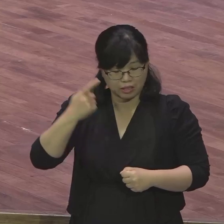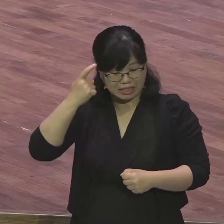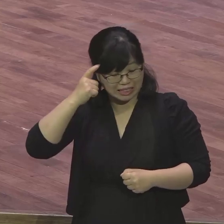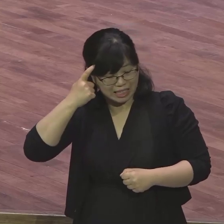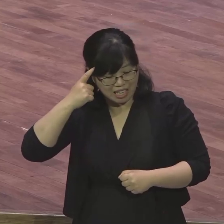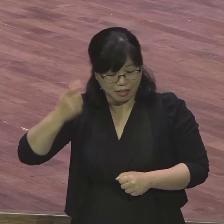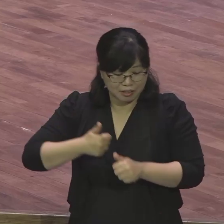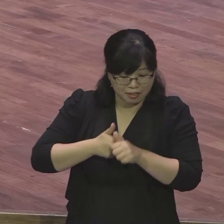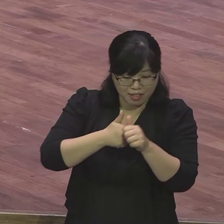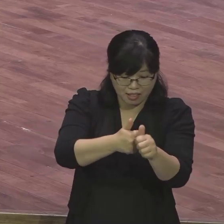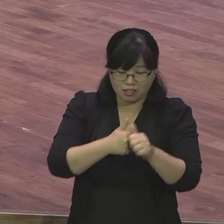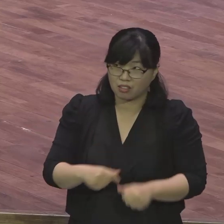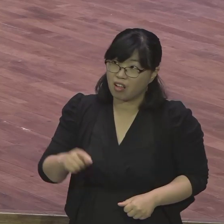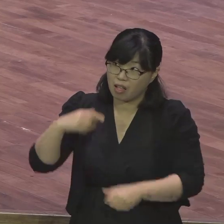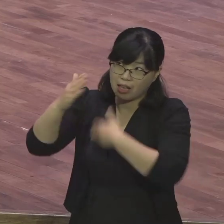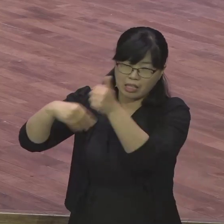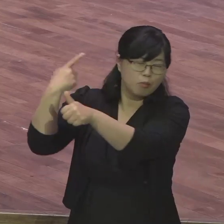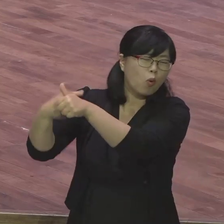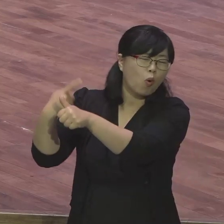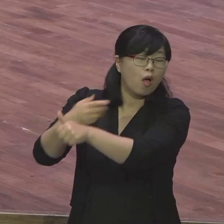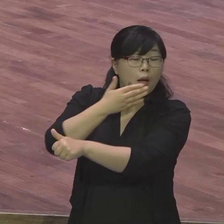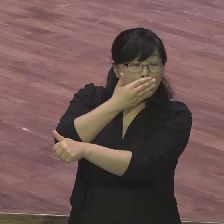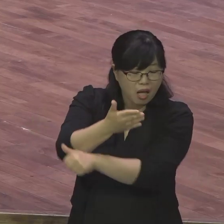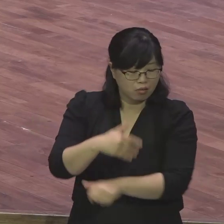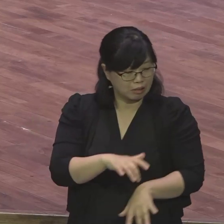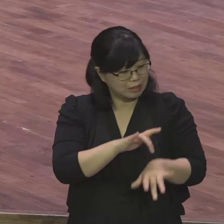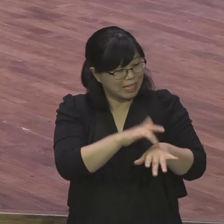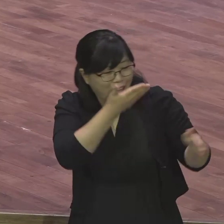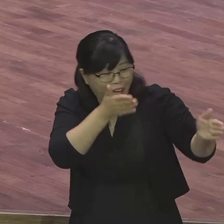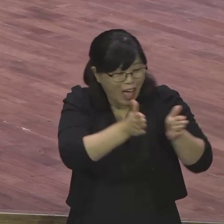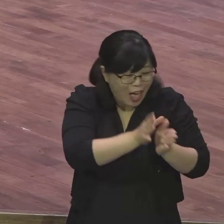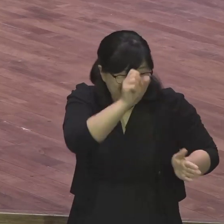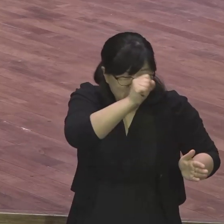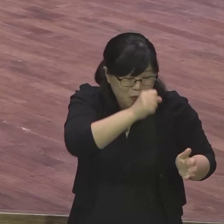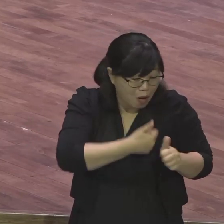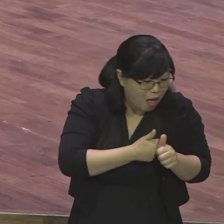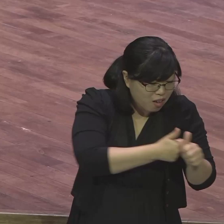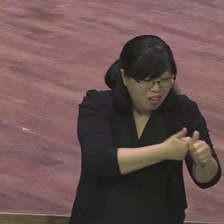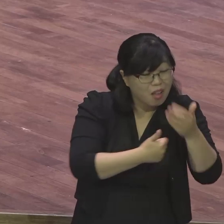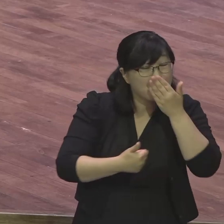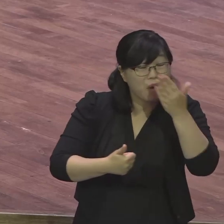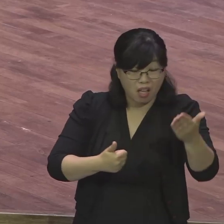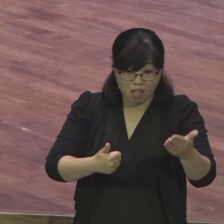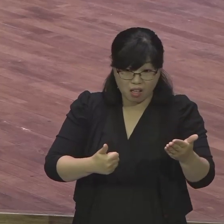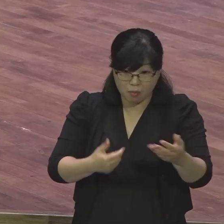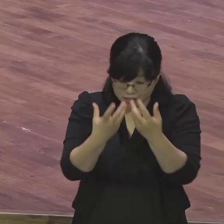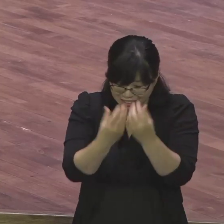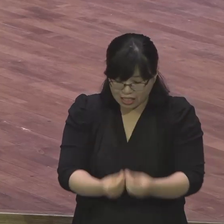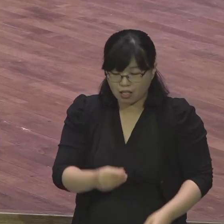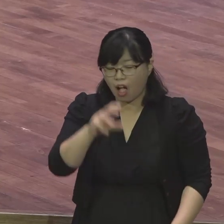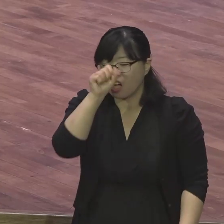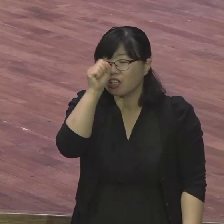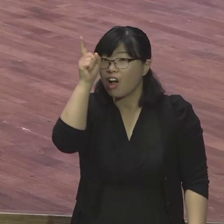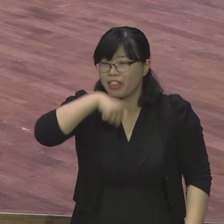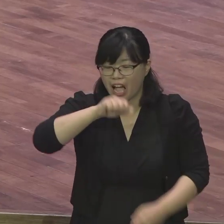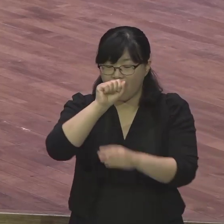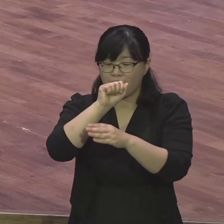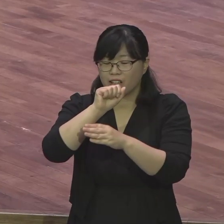그래서 성령도 마음대로 못해요 내가 내 의지가 중요해요 내가 결단을 자 선악과를 따먹느냐 안 따먹느냐 따먹느냐 안